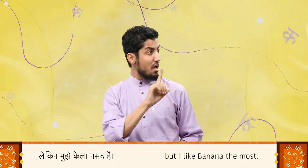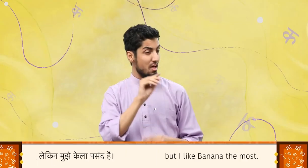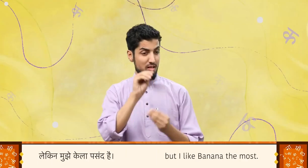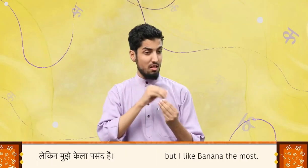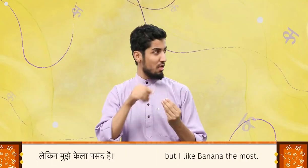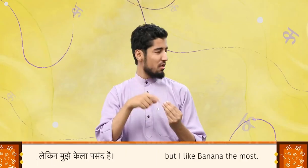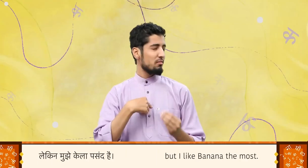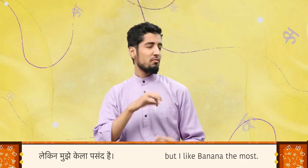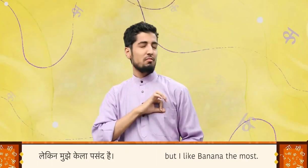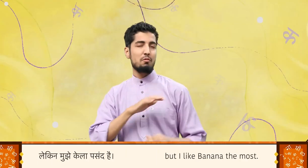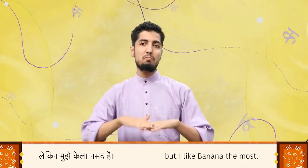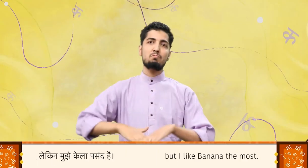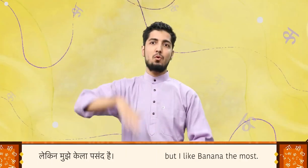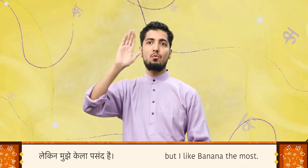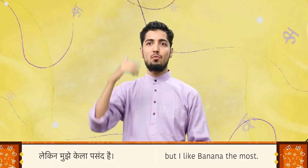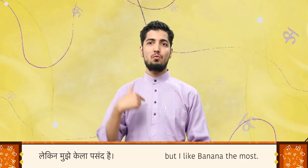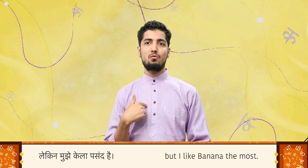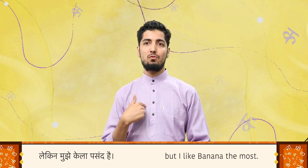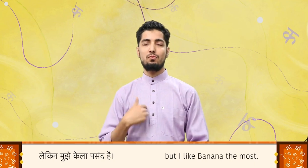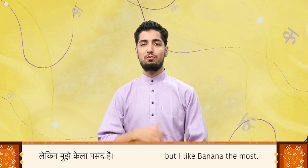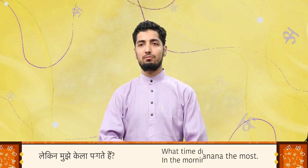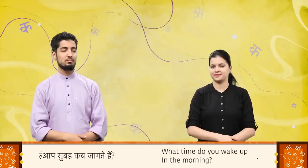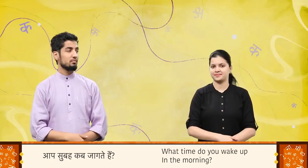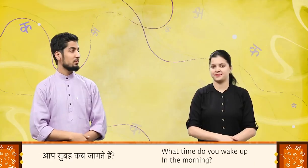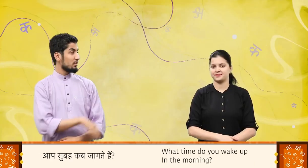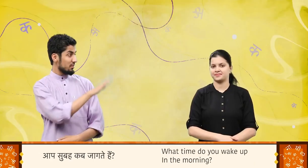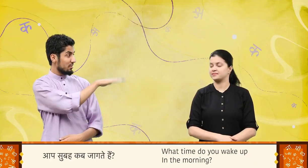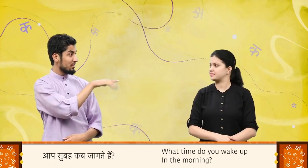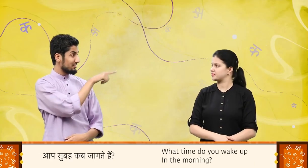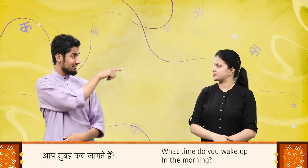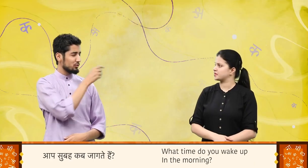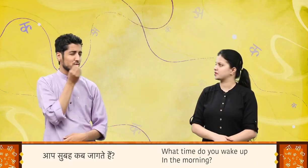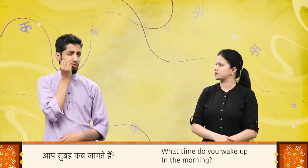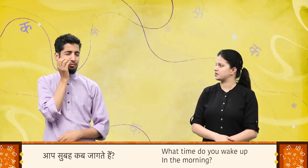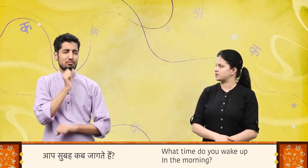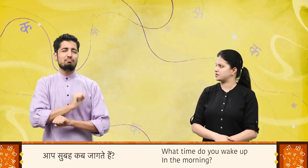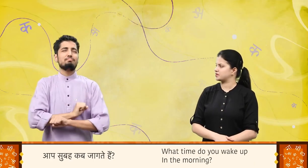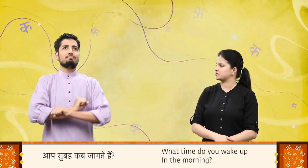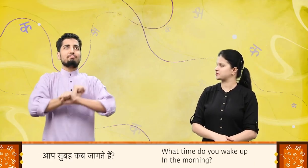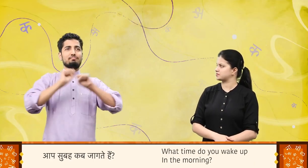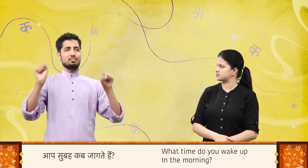लेकिन मुझे केला पसंद है आप सुबह कब जागती हैं?